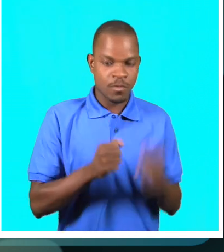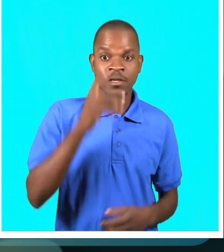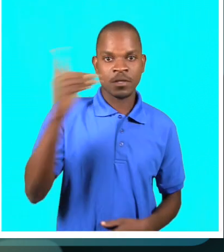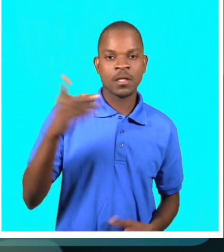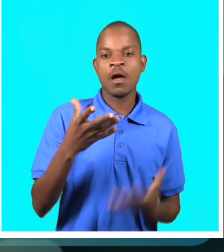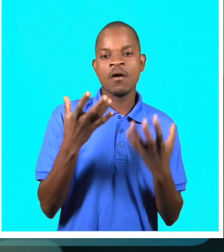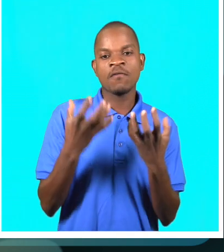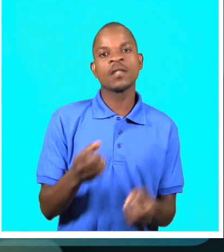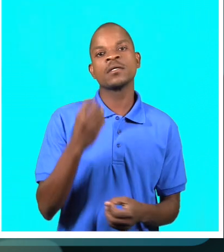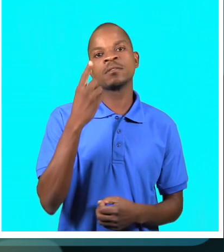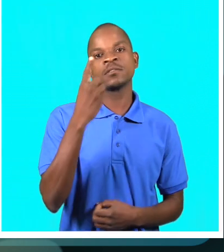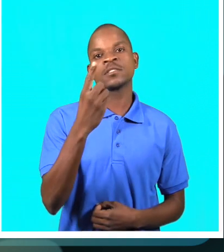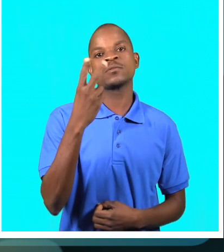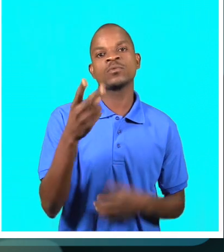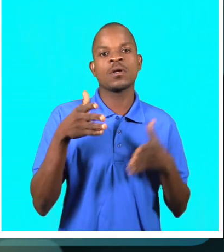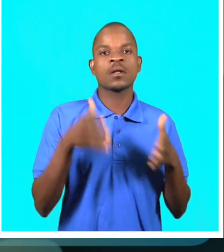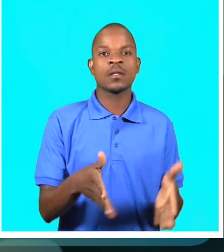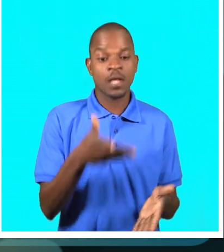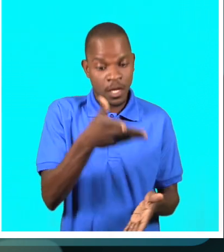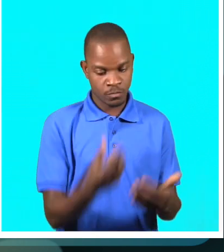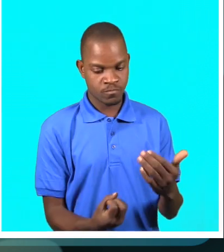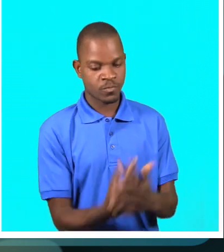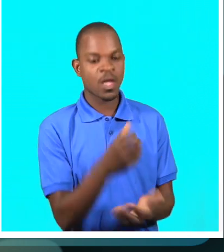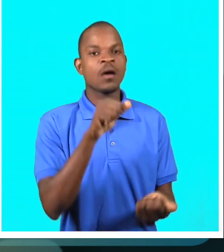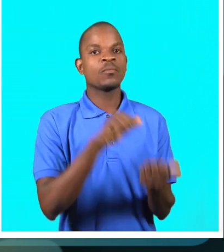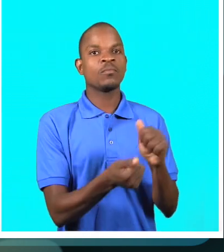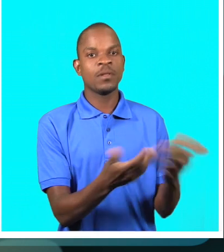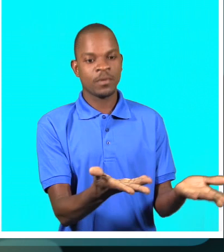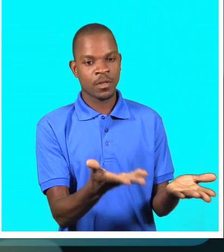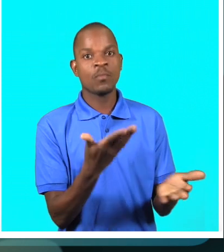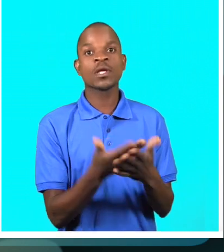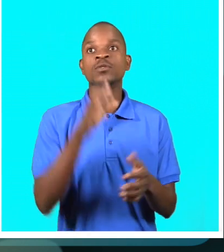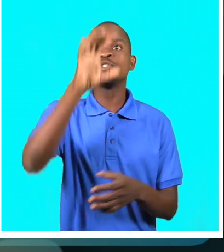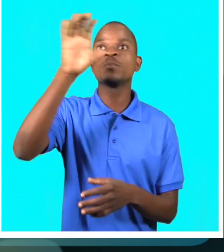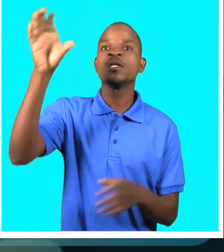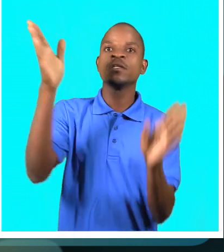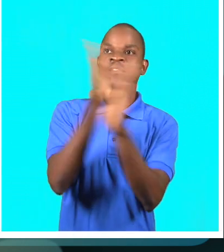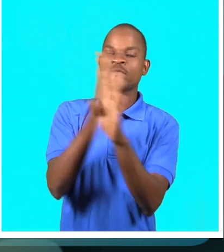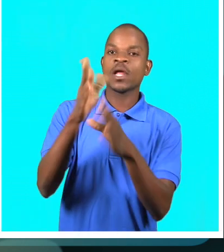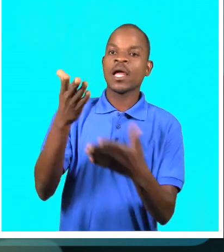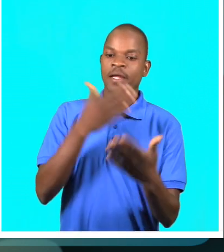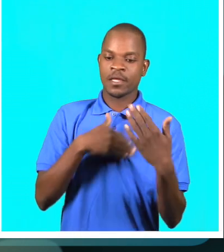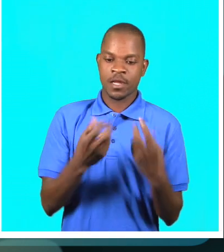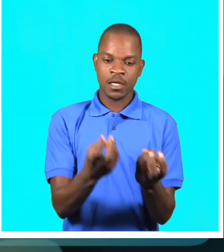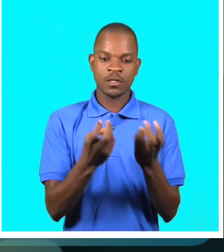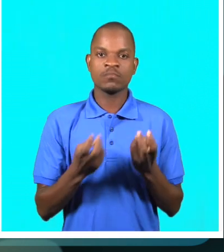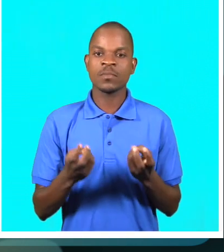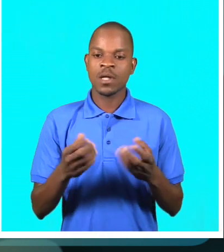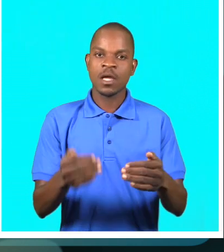a 12ª classe feita e isso está a criar problemas, porque nos países receptores querem estudantes de